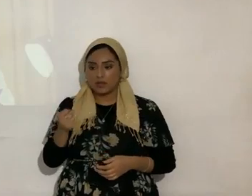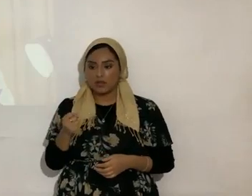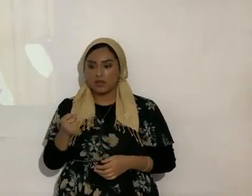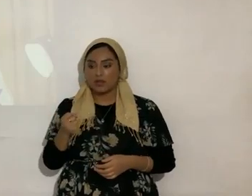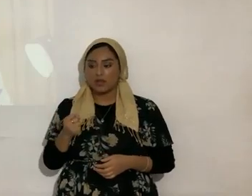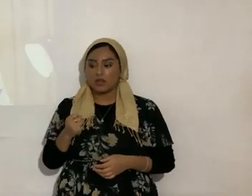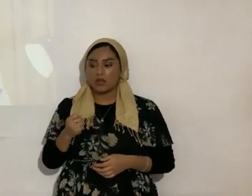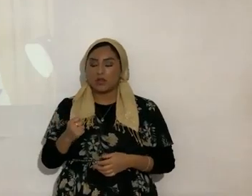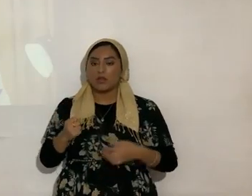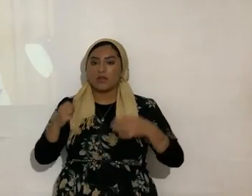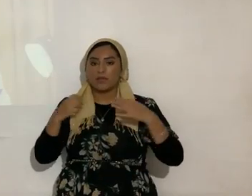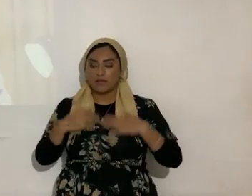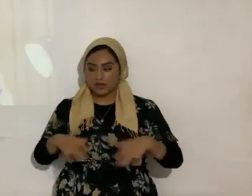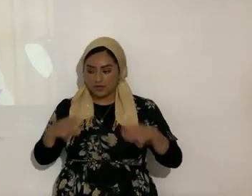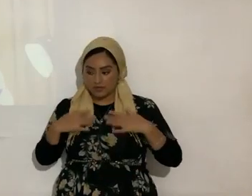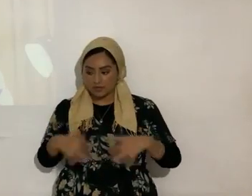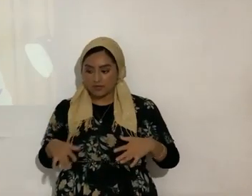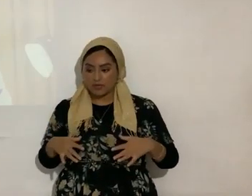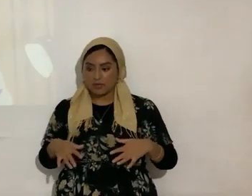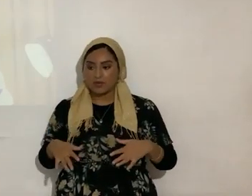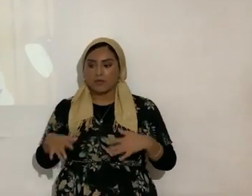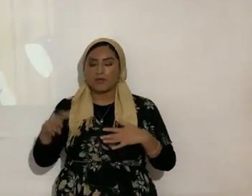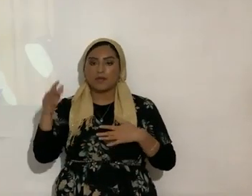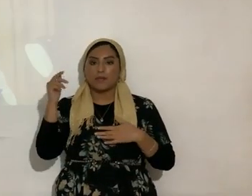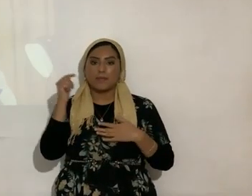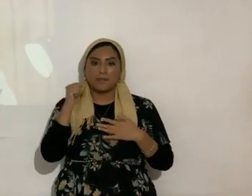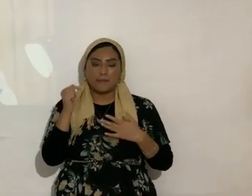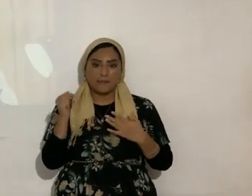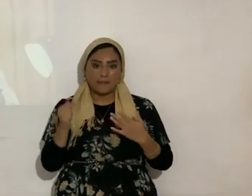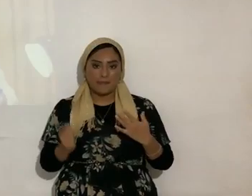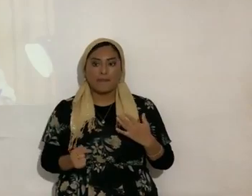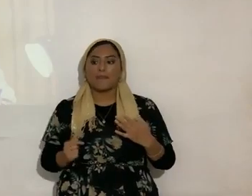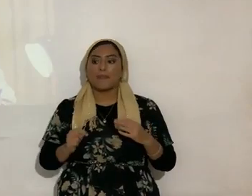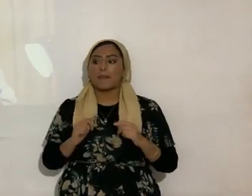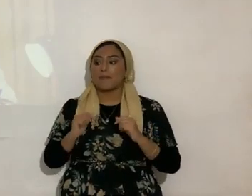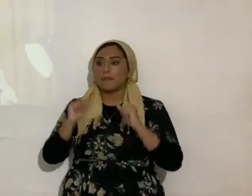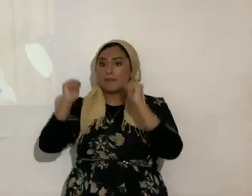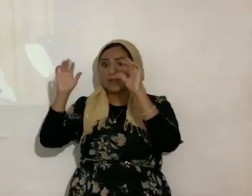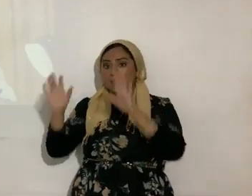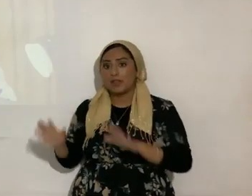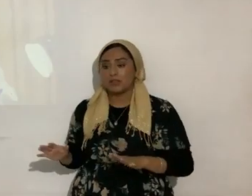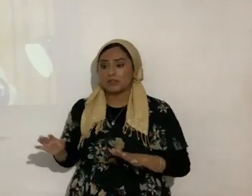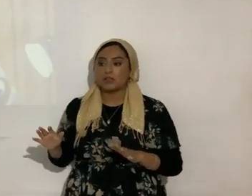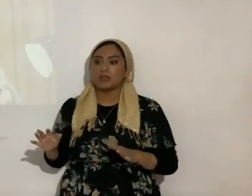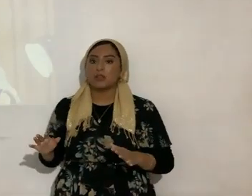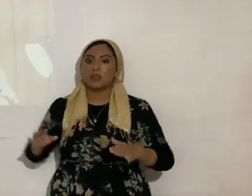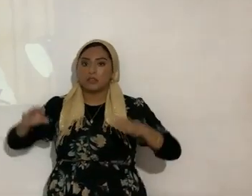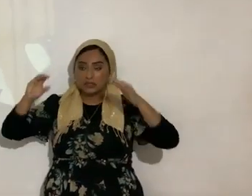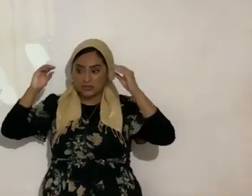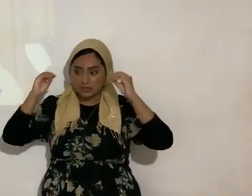ropa etcétera etcétera etcétera bendición enseñanza todo